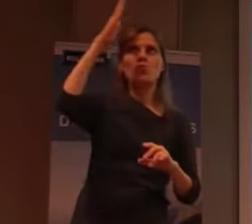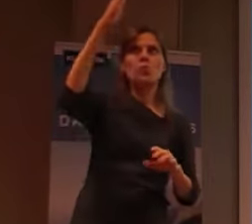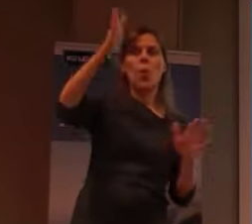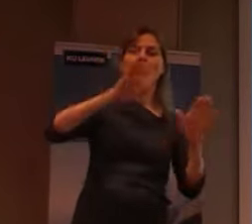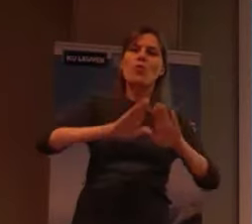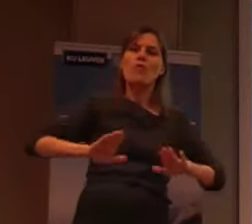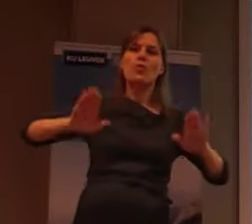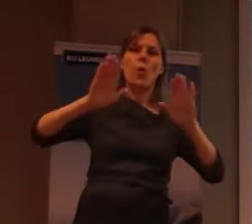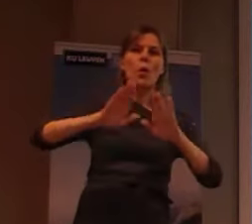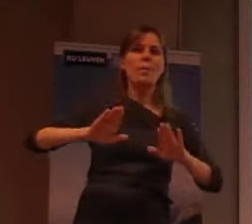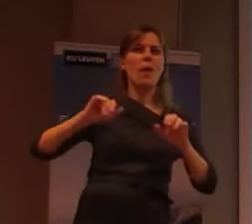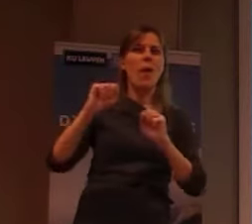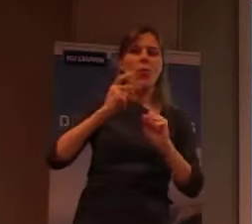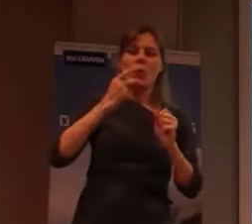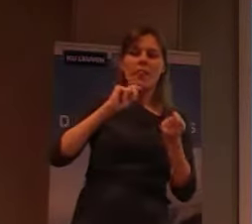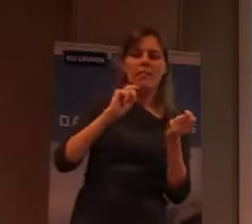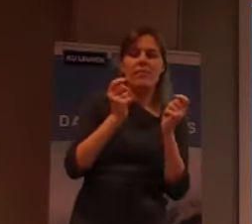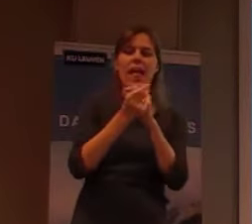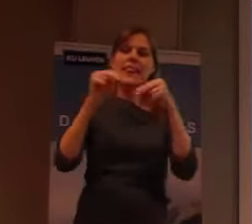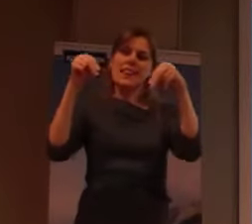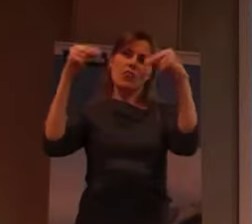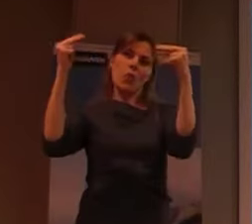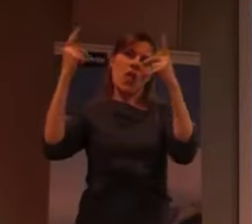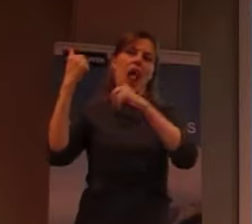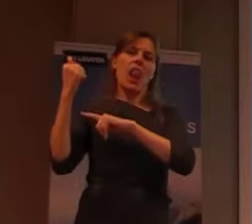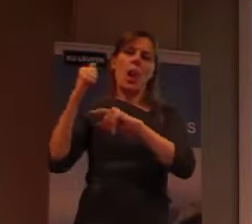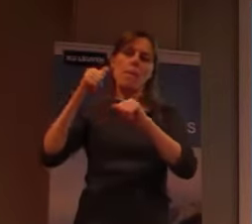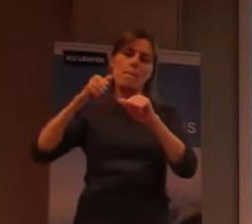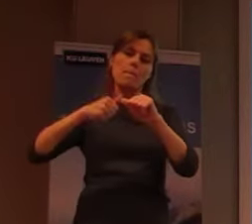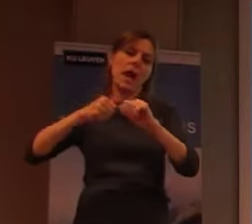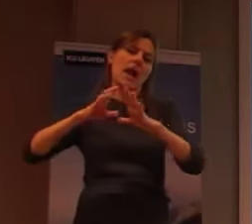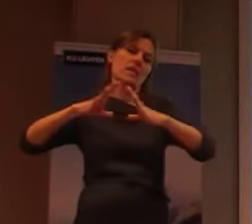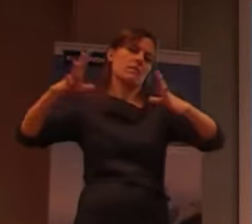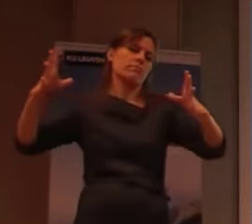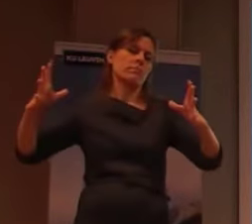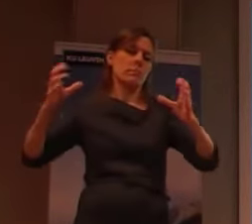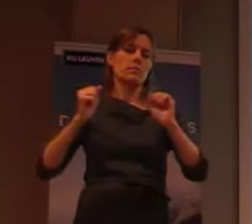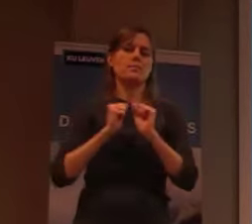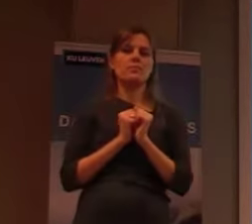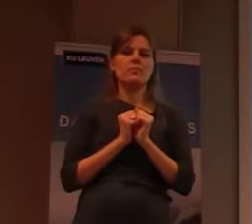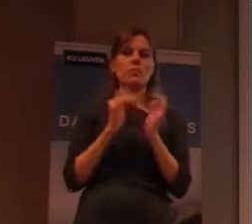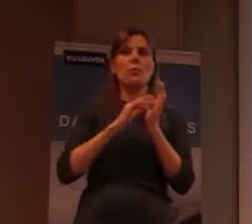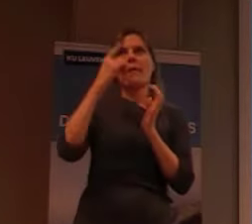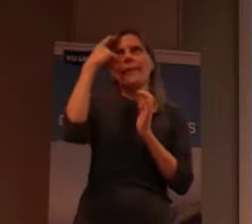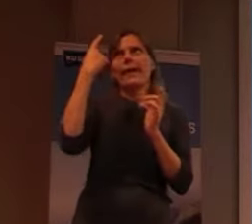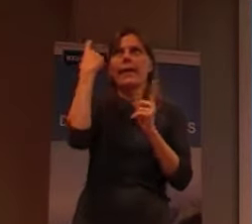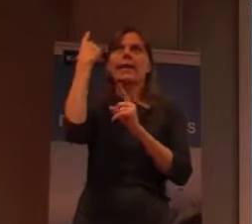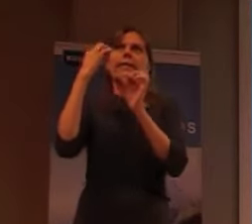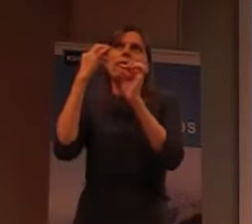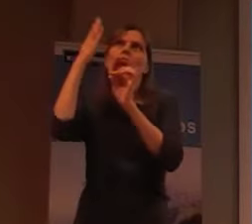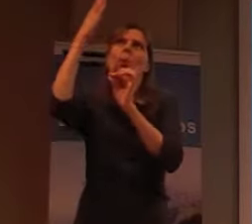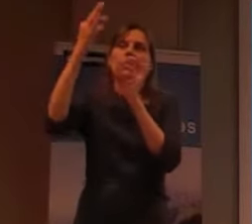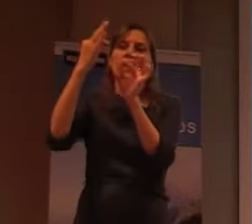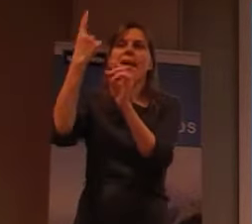en, om daar, een nationaal park van te maken, omdat men dacht, ja, er zal eens een moment komen, dat er geen mensen in een lepra zijn,